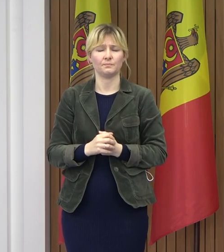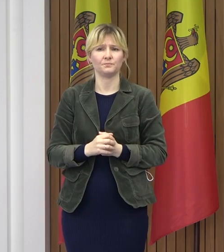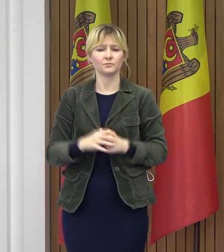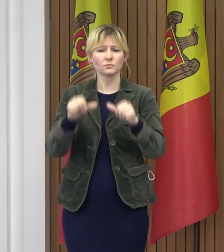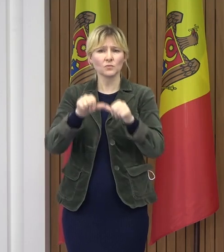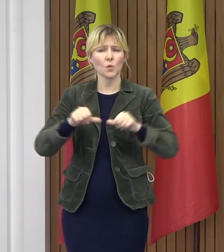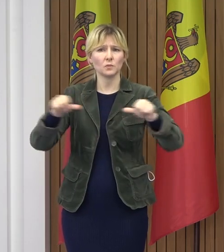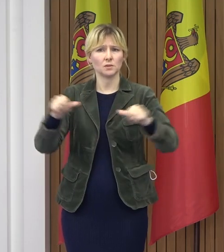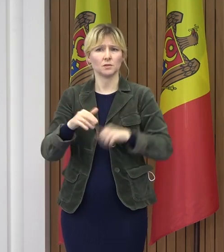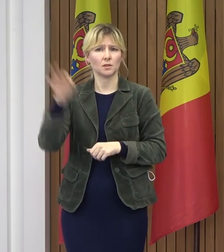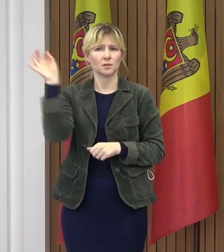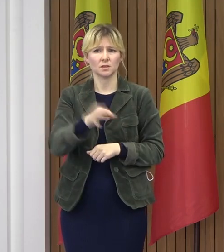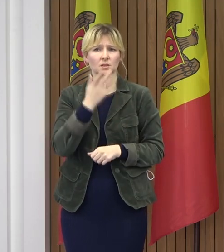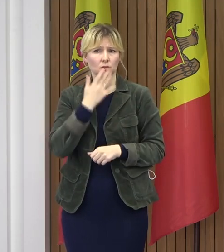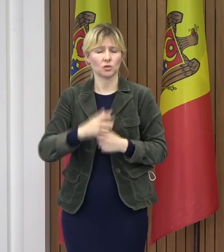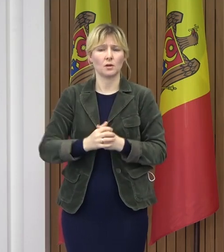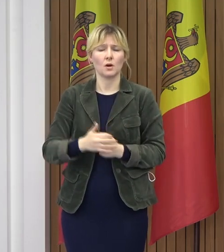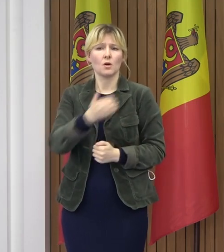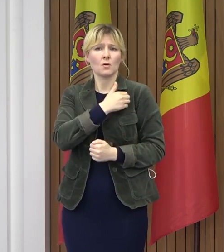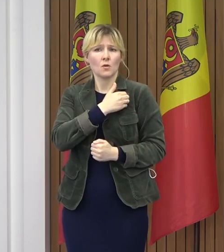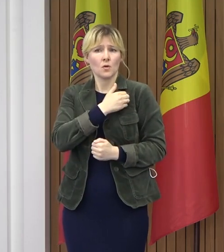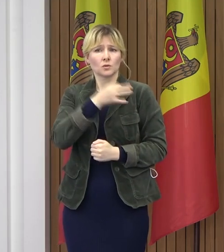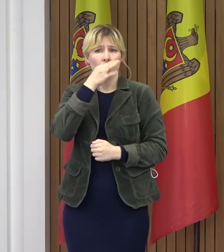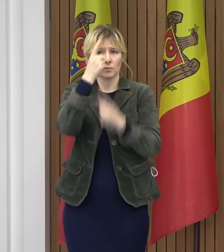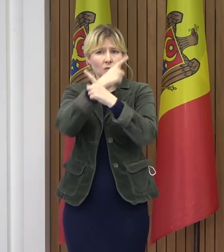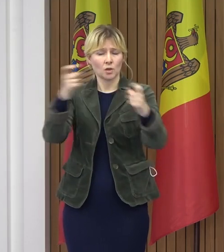Comisia Națională Extraordinară a ajuns la următoarele concluzii.